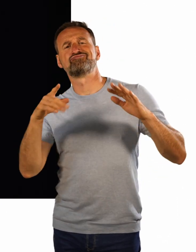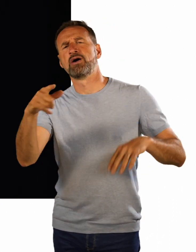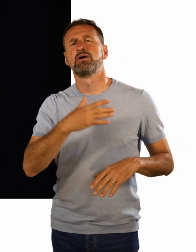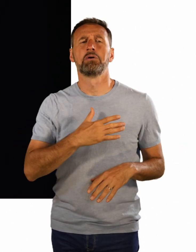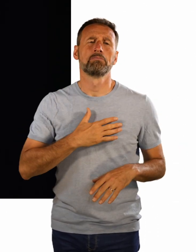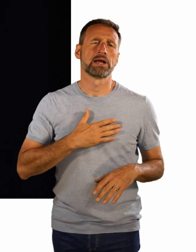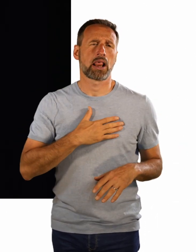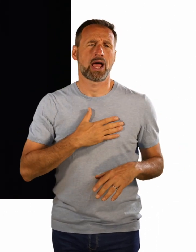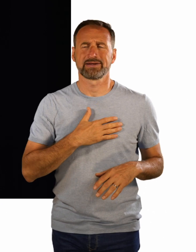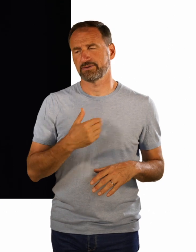Keep on rolling.